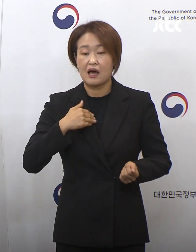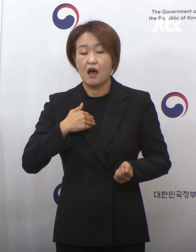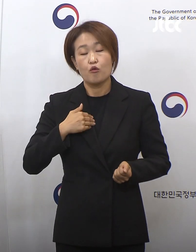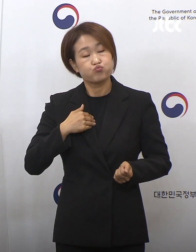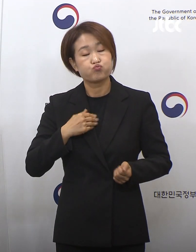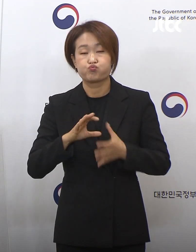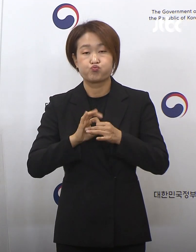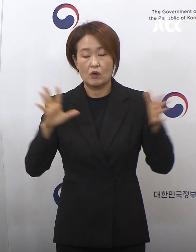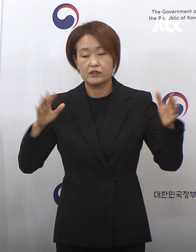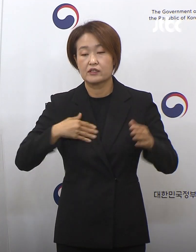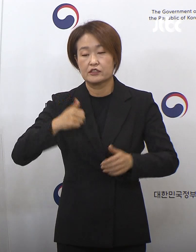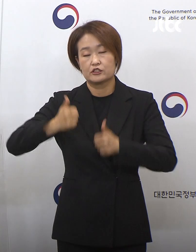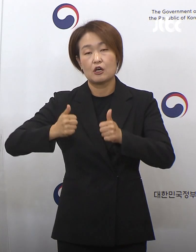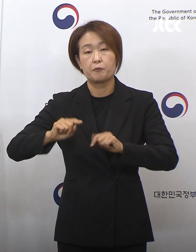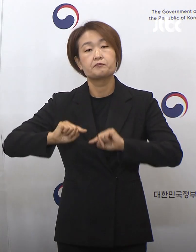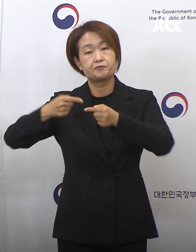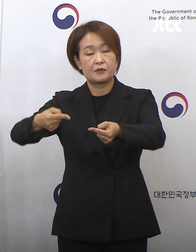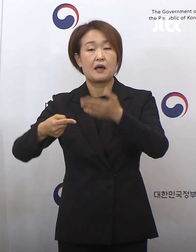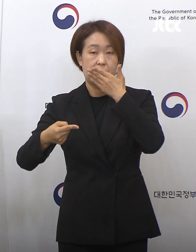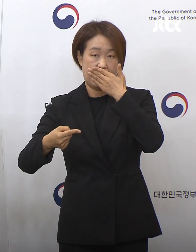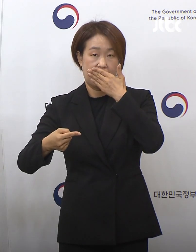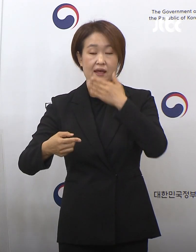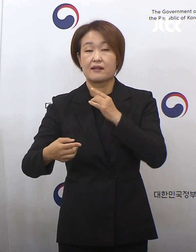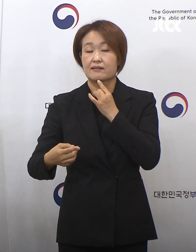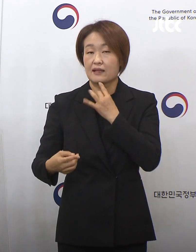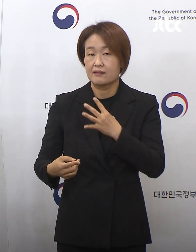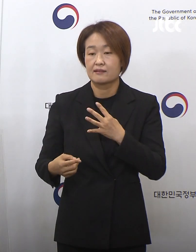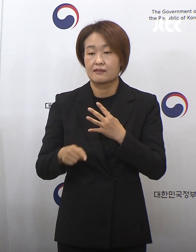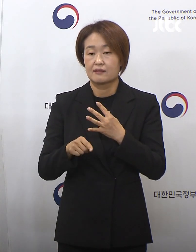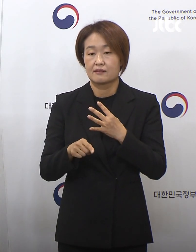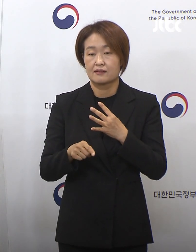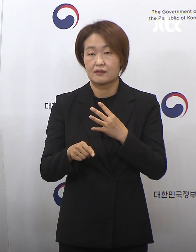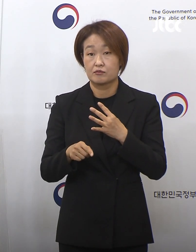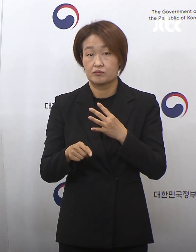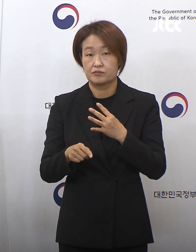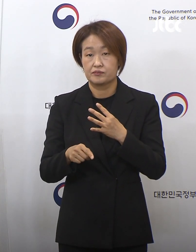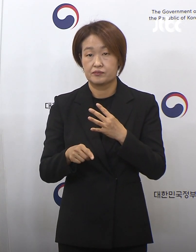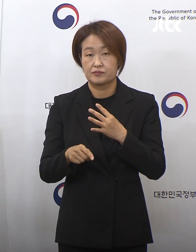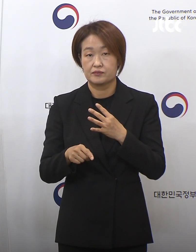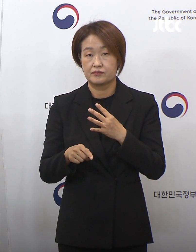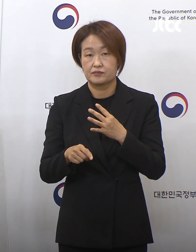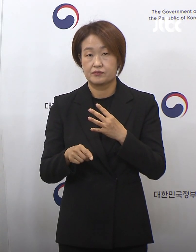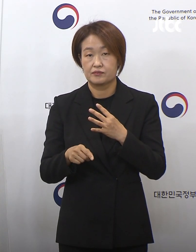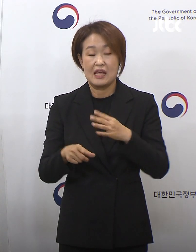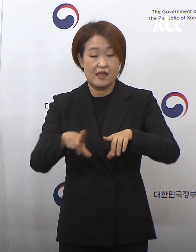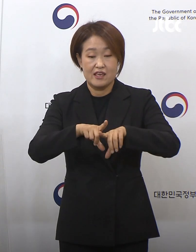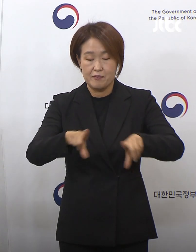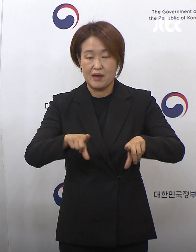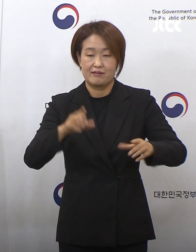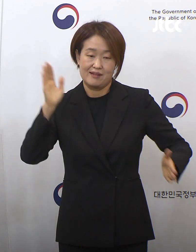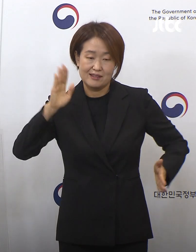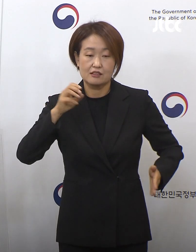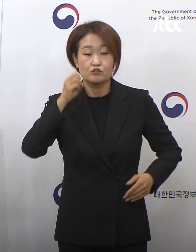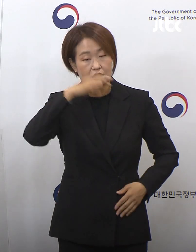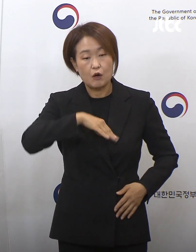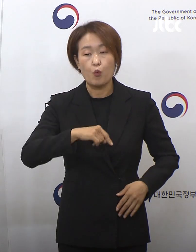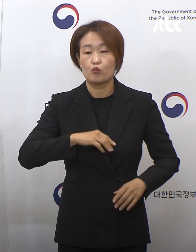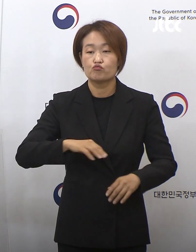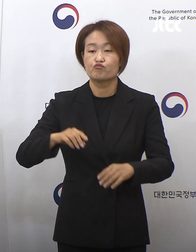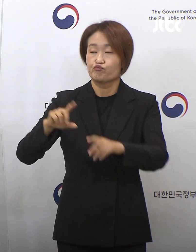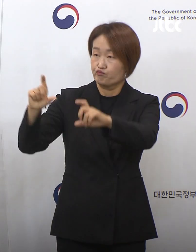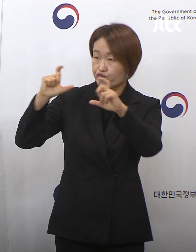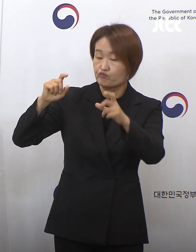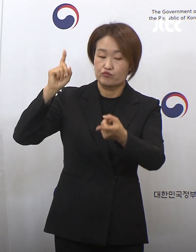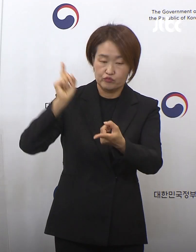있습니다. 다만 일반 수험생의 경우에는 일반적인 고사장에서 시험을